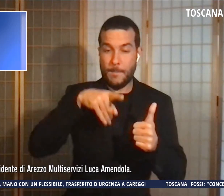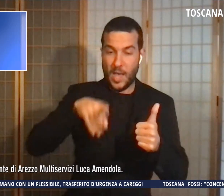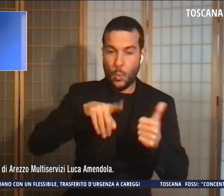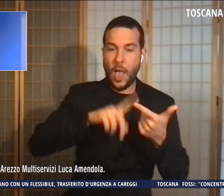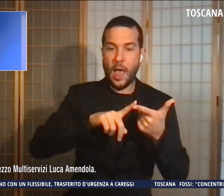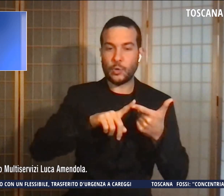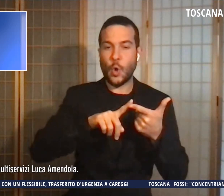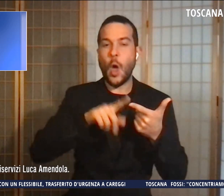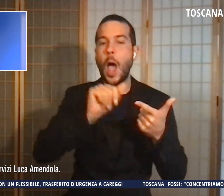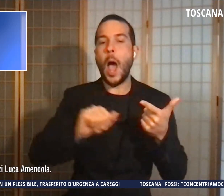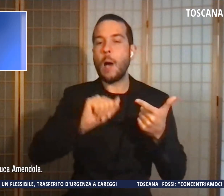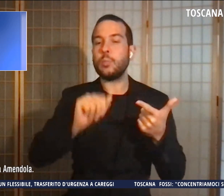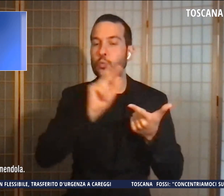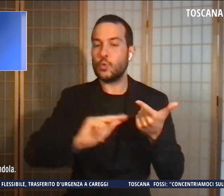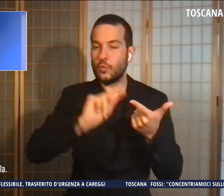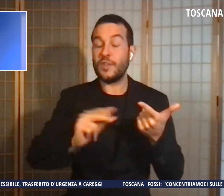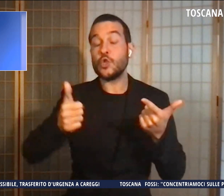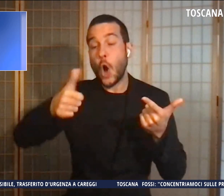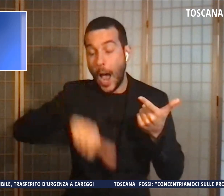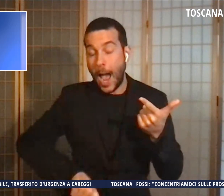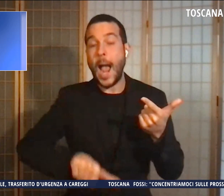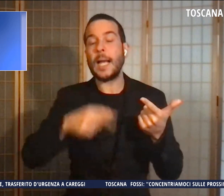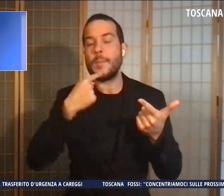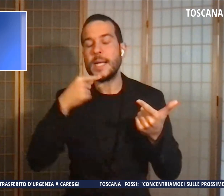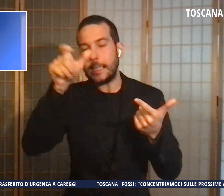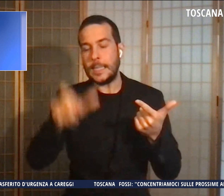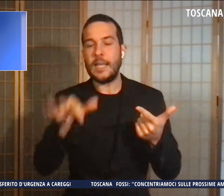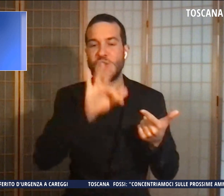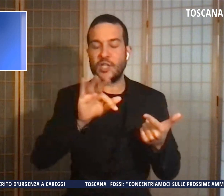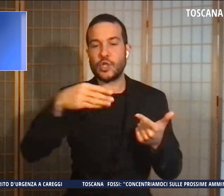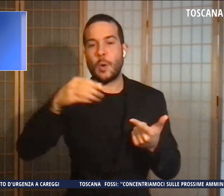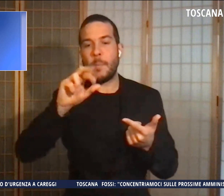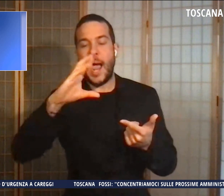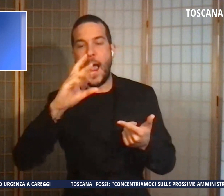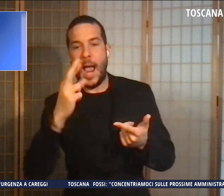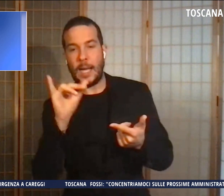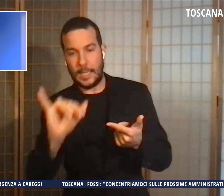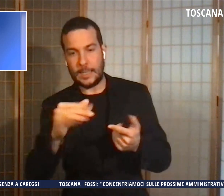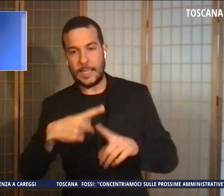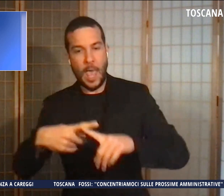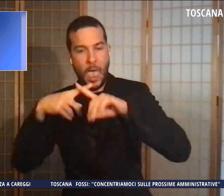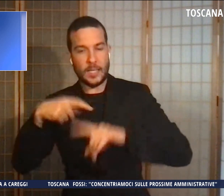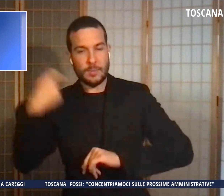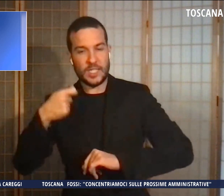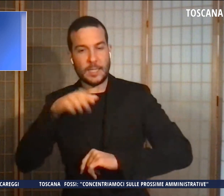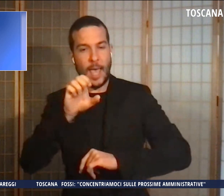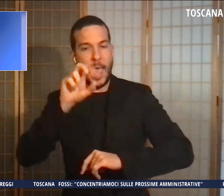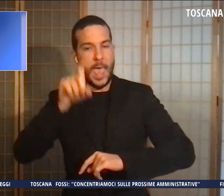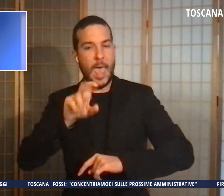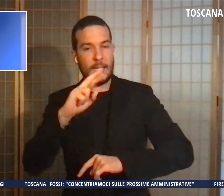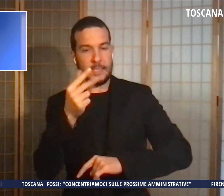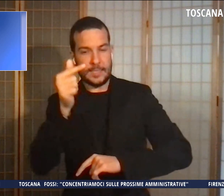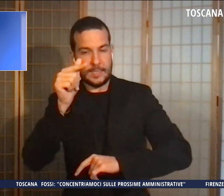Francesco Macri, ex presidente di Extra, condannato a tre anni invece l'avvocato